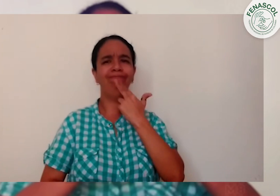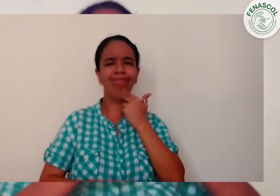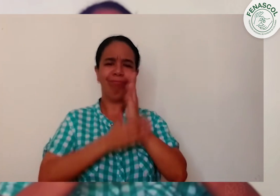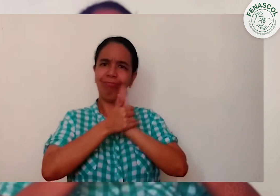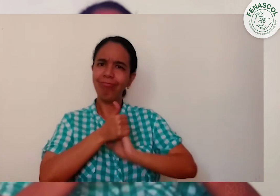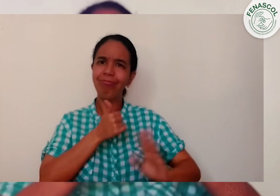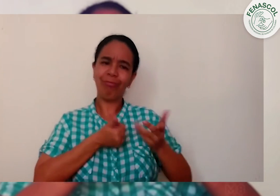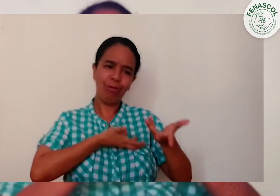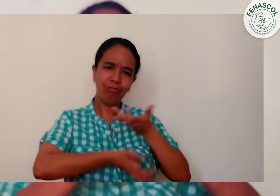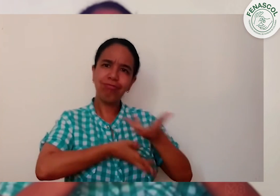Soy un ejemplo para ella